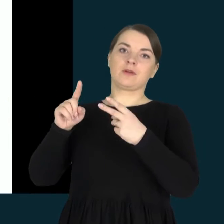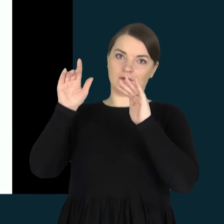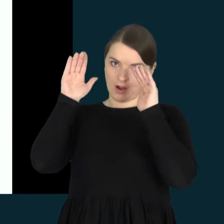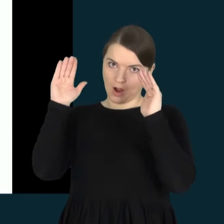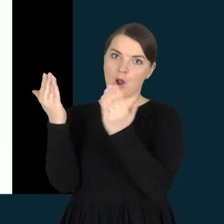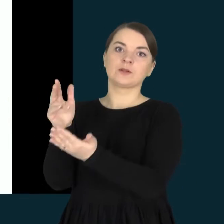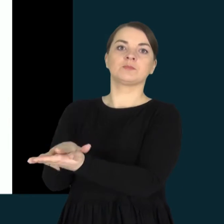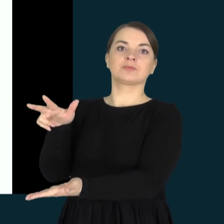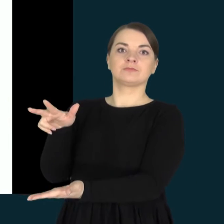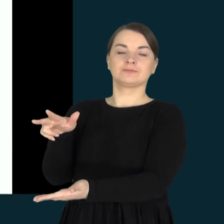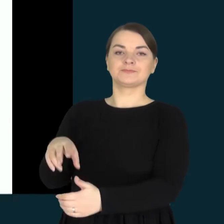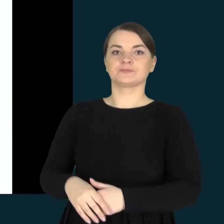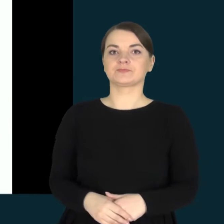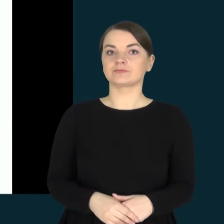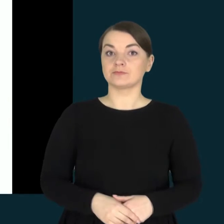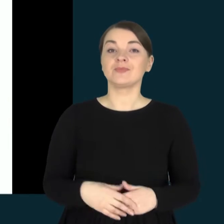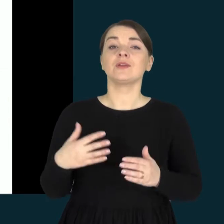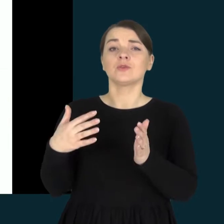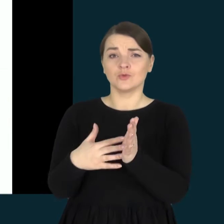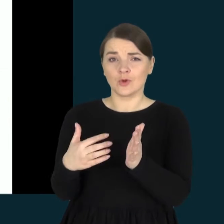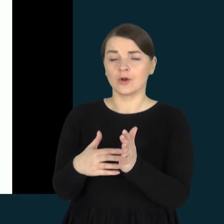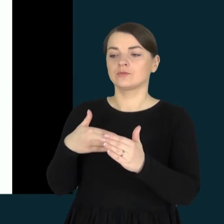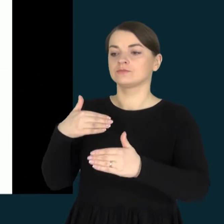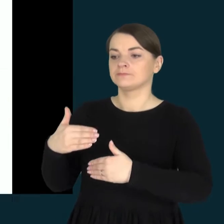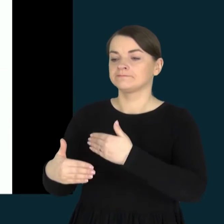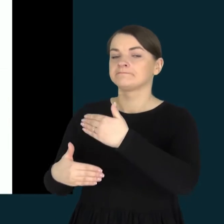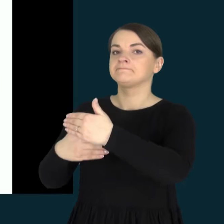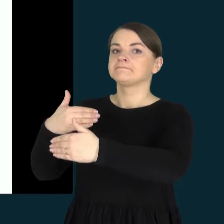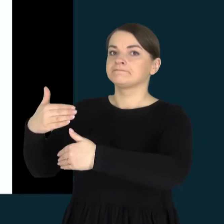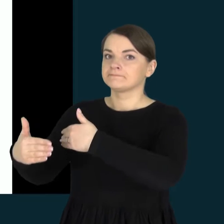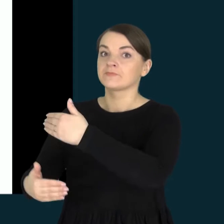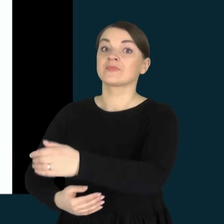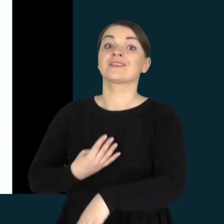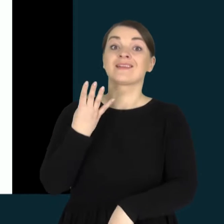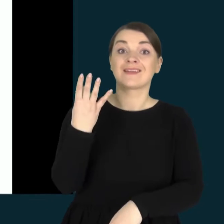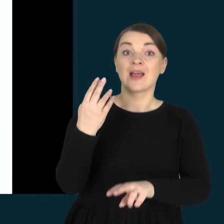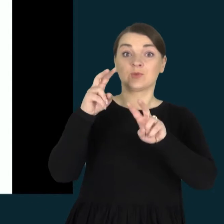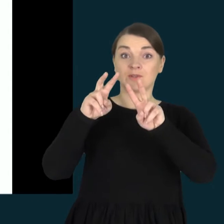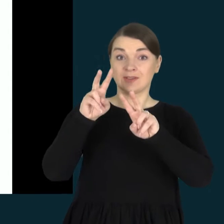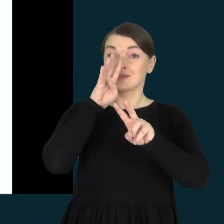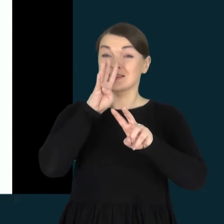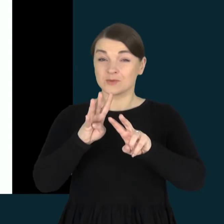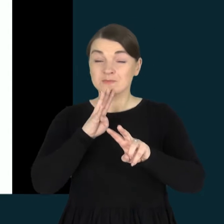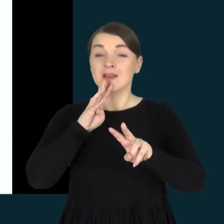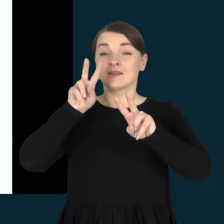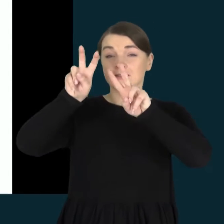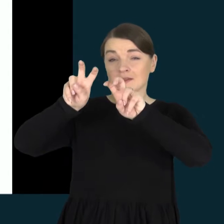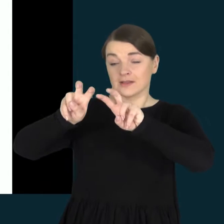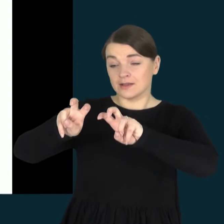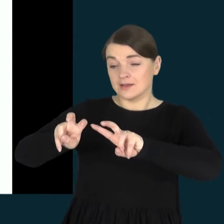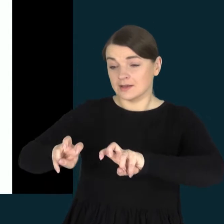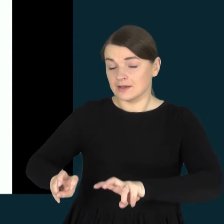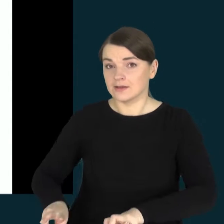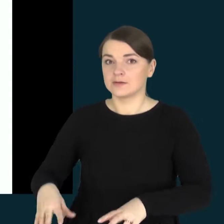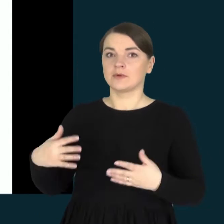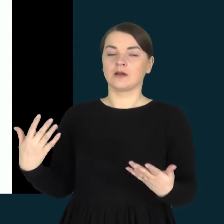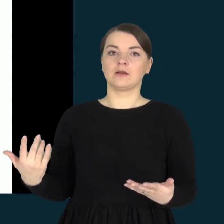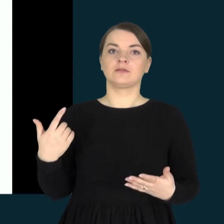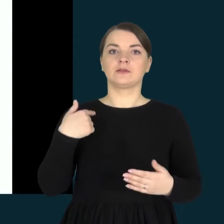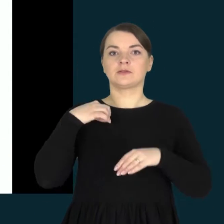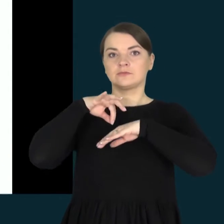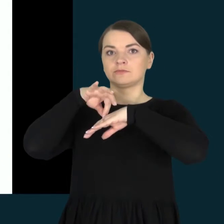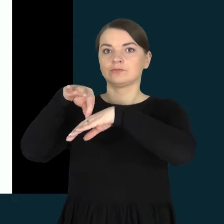Taip įko visi keturi mūsų tyrimo mėnesiai. Kiekvieną dieną ateidama,